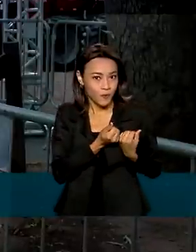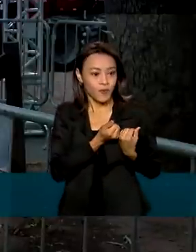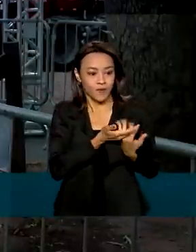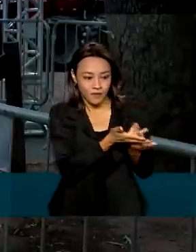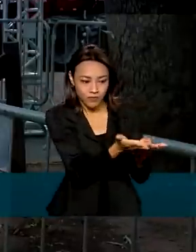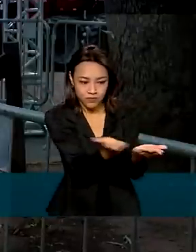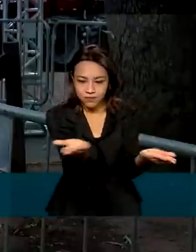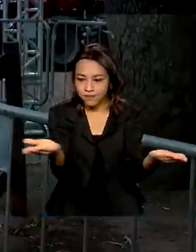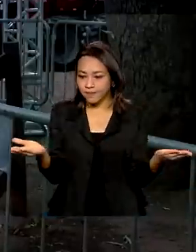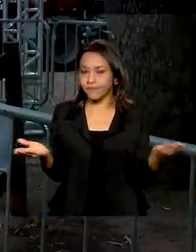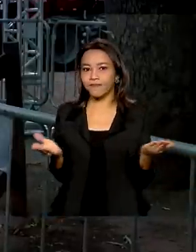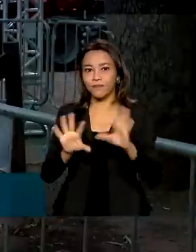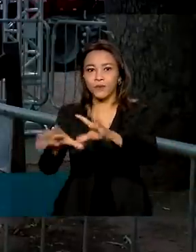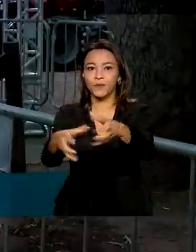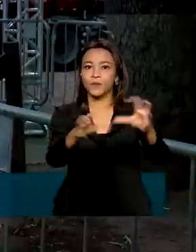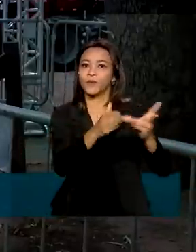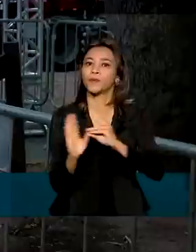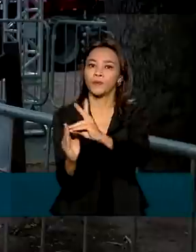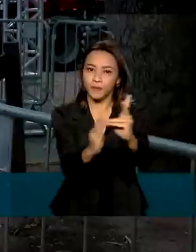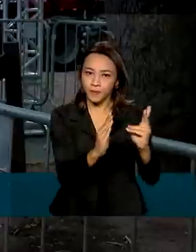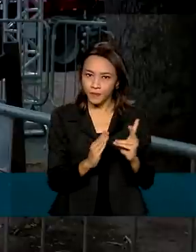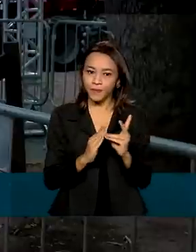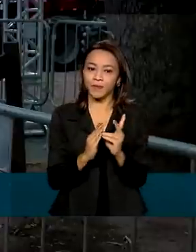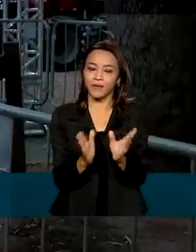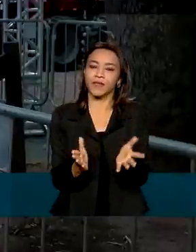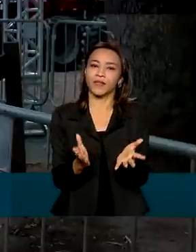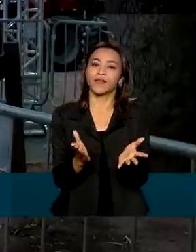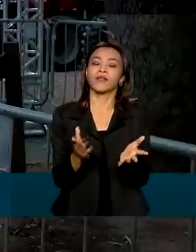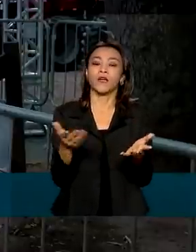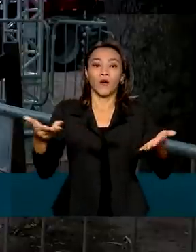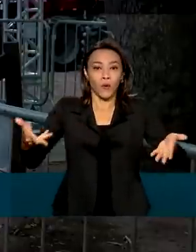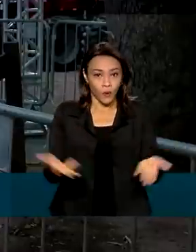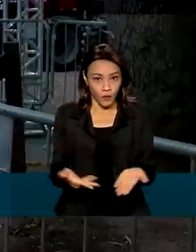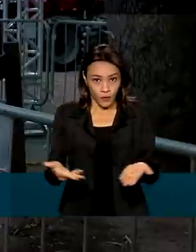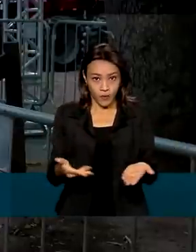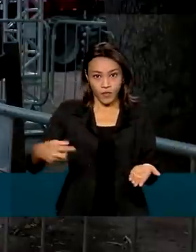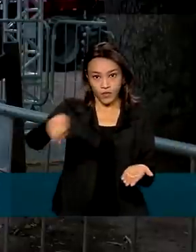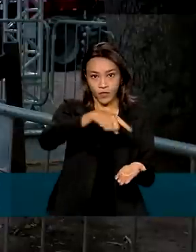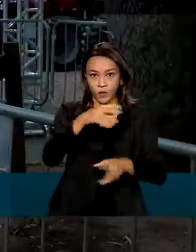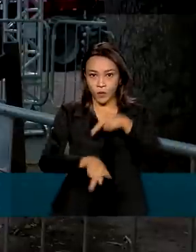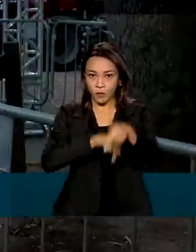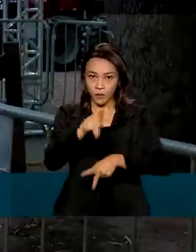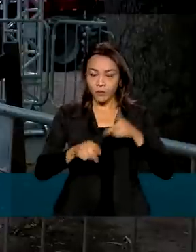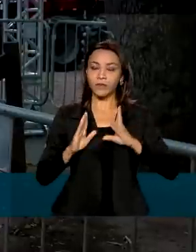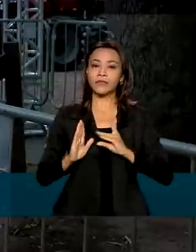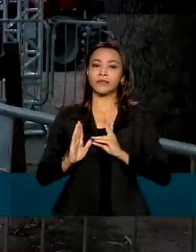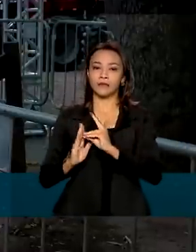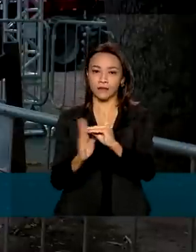população que tem essa carência. Visto que hoje a população indígena tem